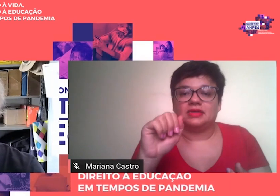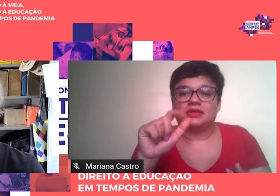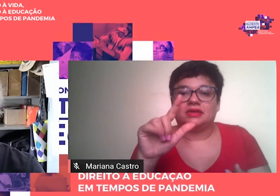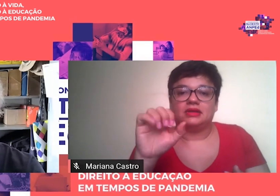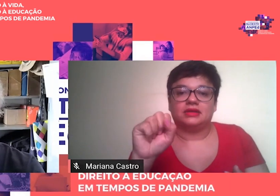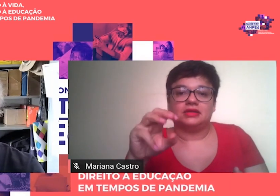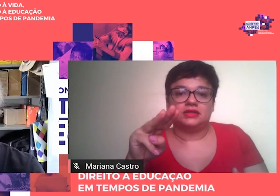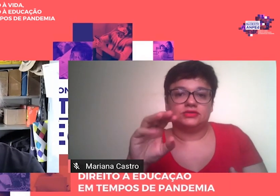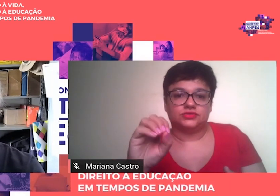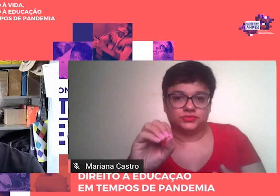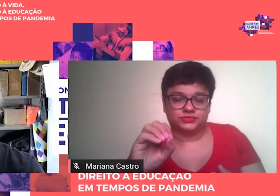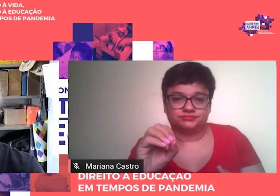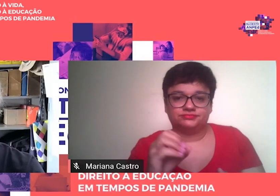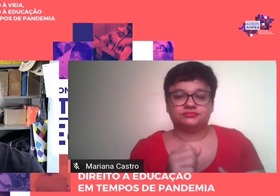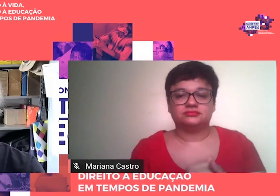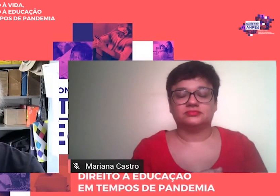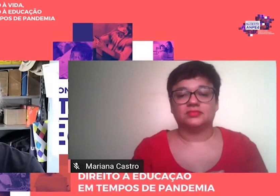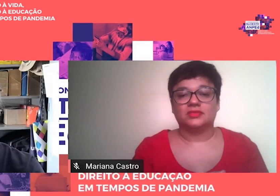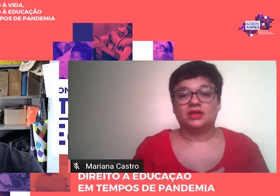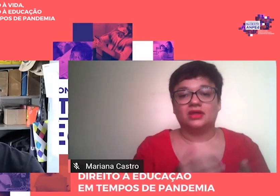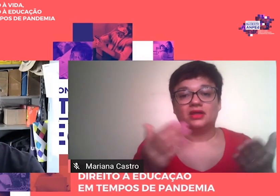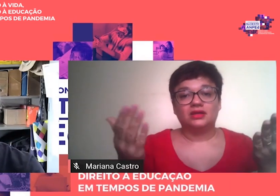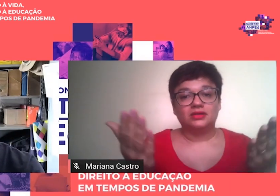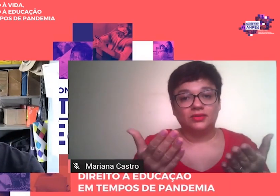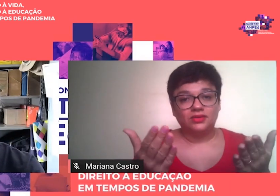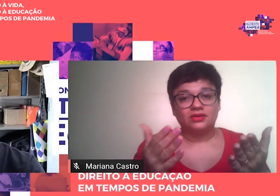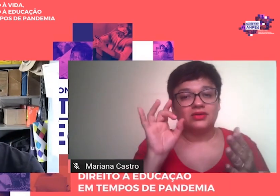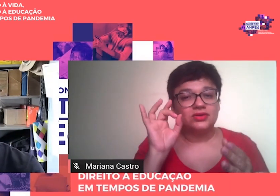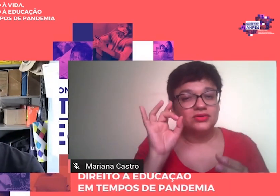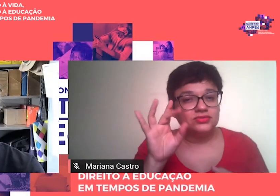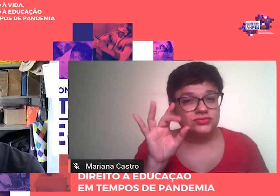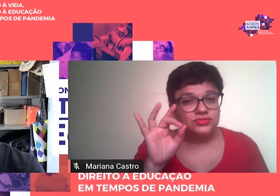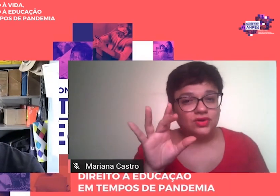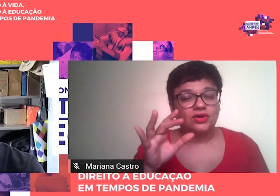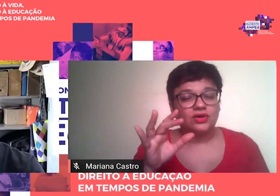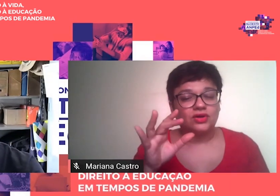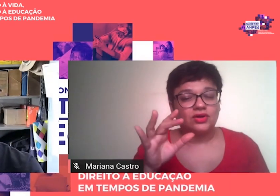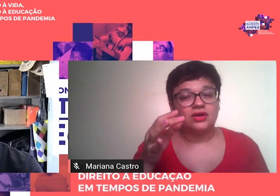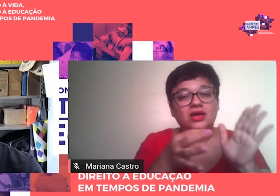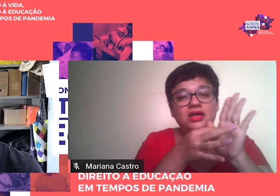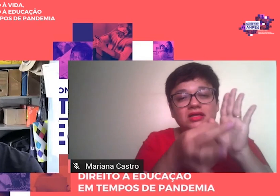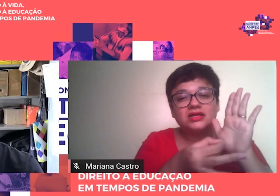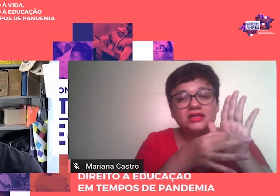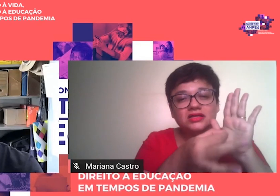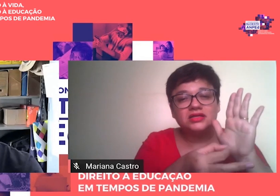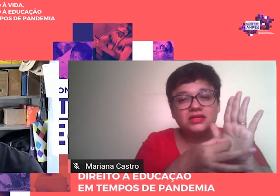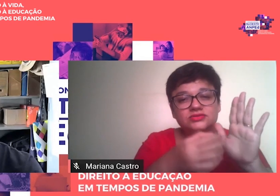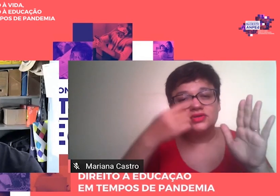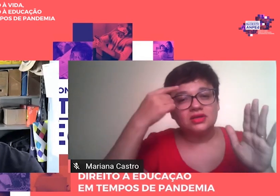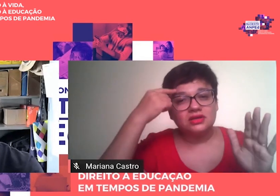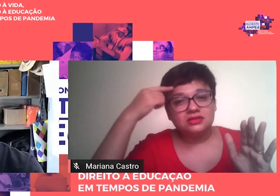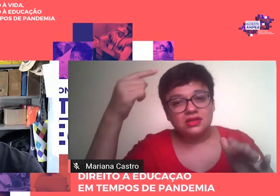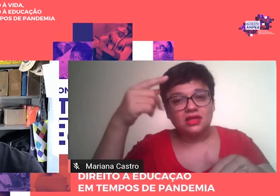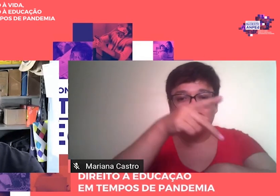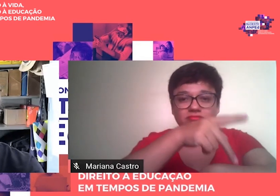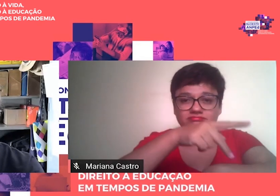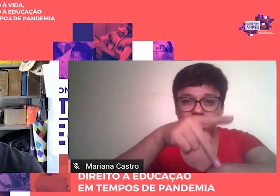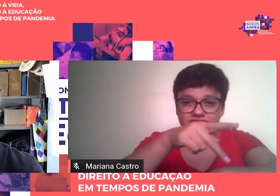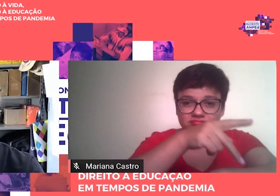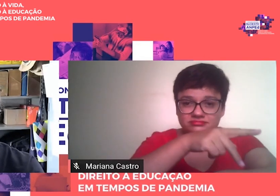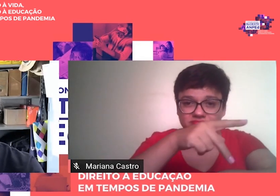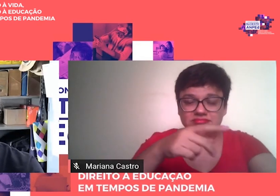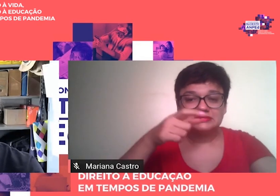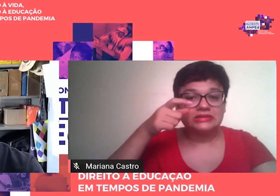a visão crítico-reprodutiva somente interessaria a história das ideias pedagógicas se